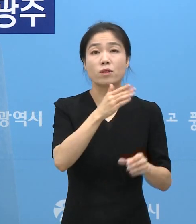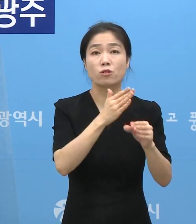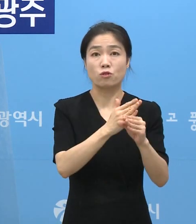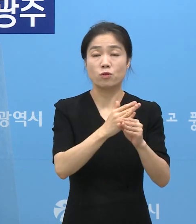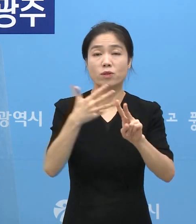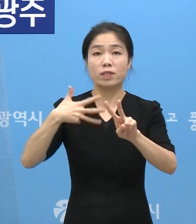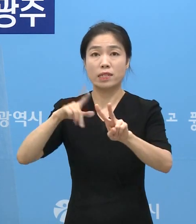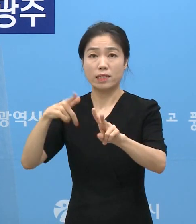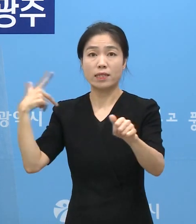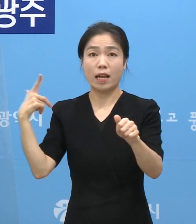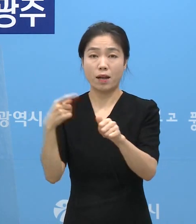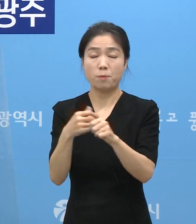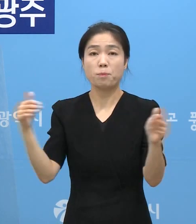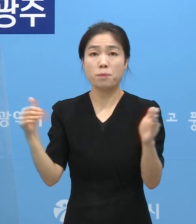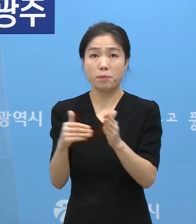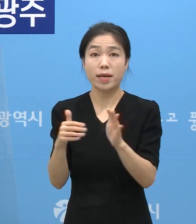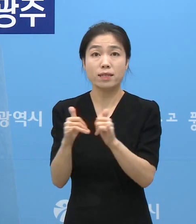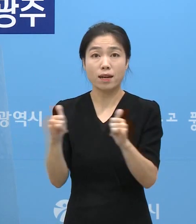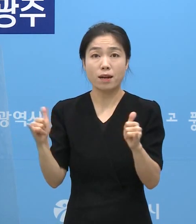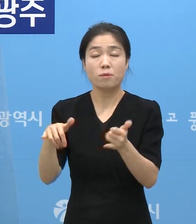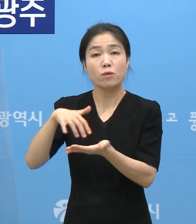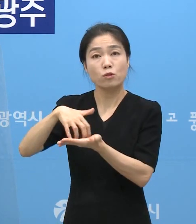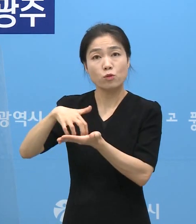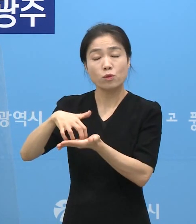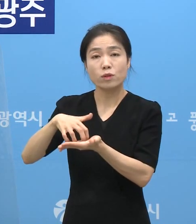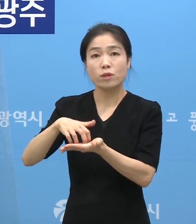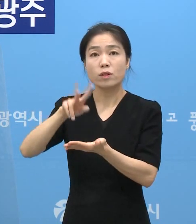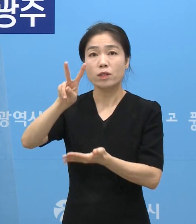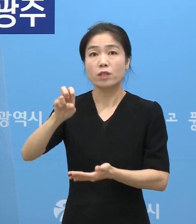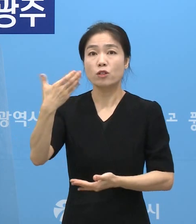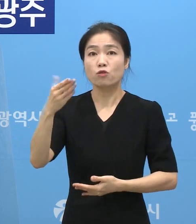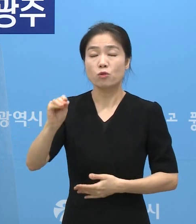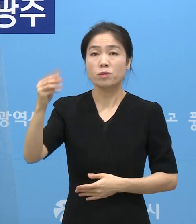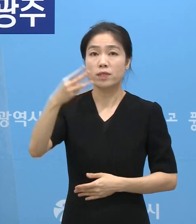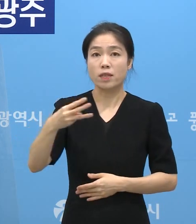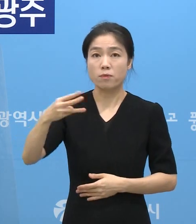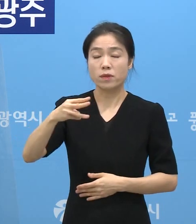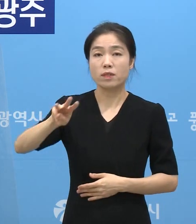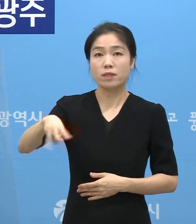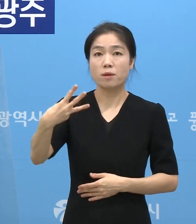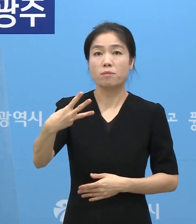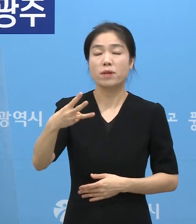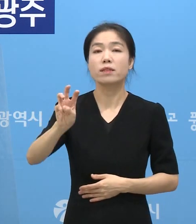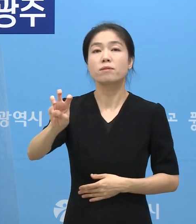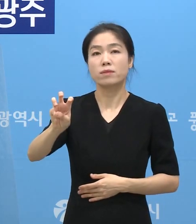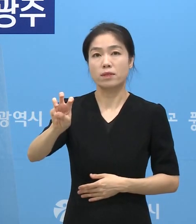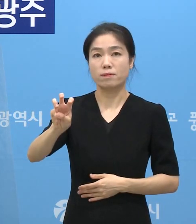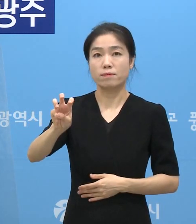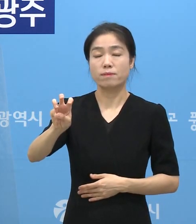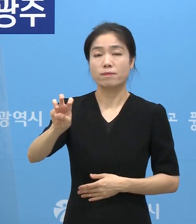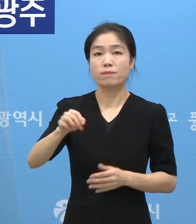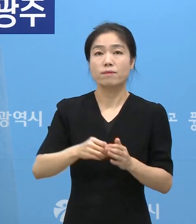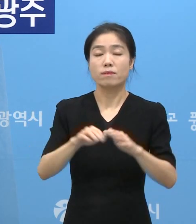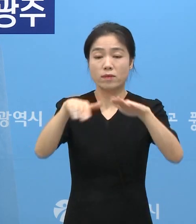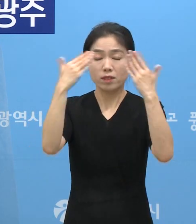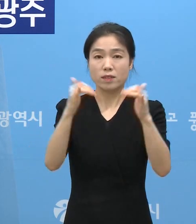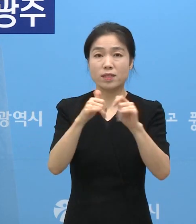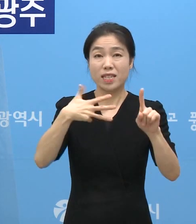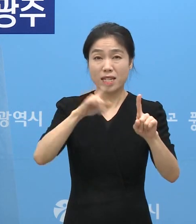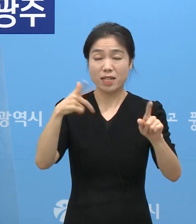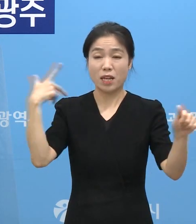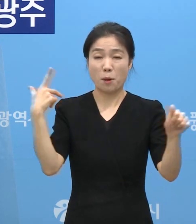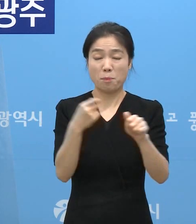2차 접종까지 완료하신 분은 29만 3,330명입니다. 전체 1차 접종